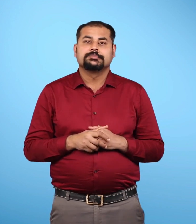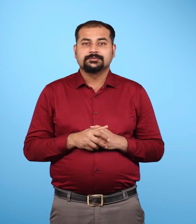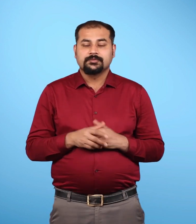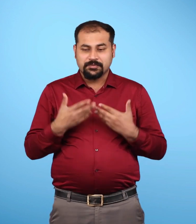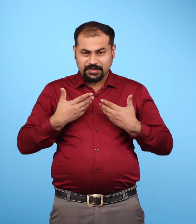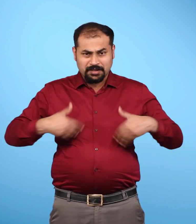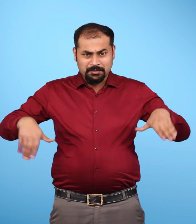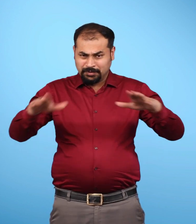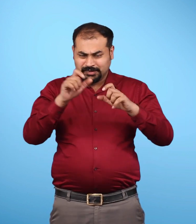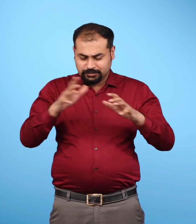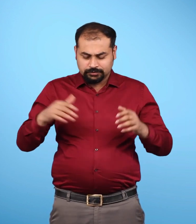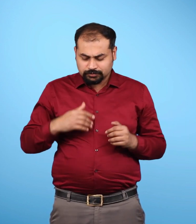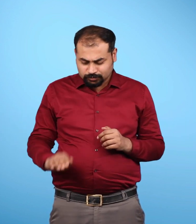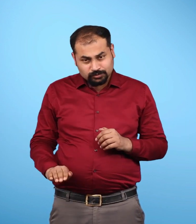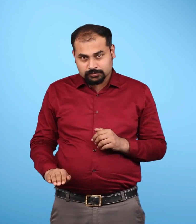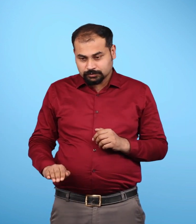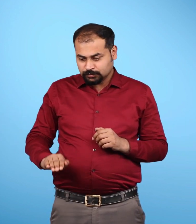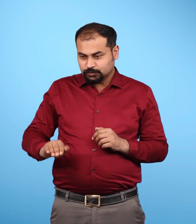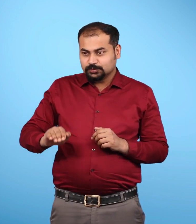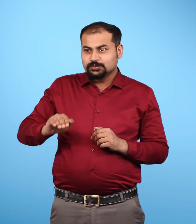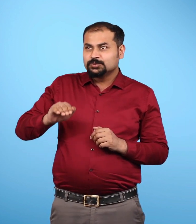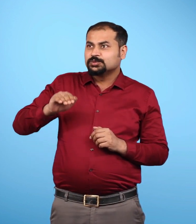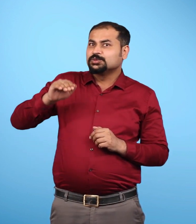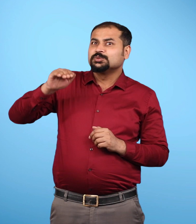जबकि नाइट्रोजन प्राणियों की व्रिद्धी के लिए आवश्चक है